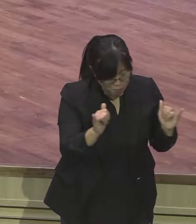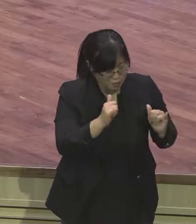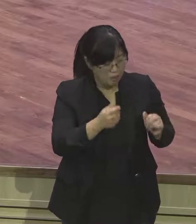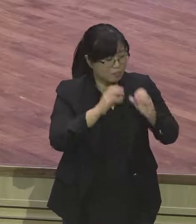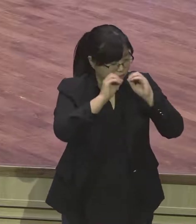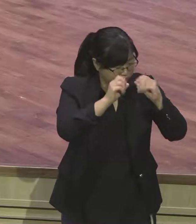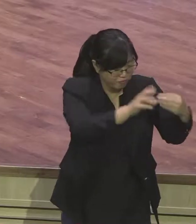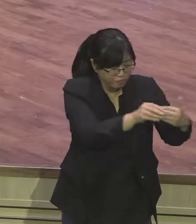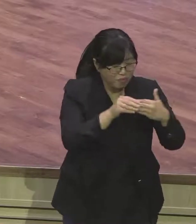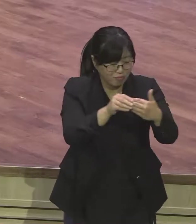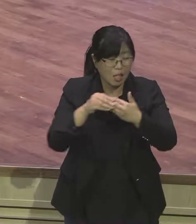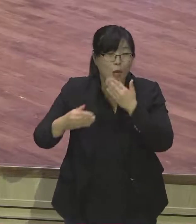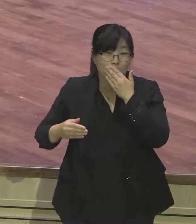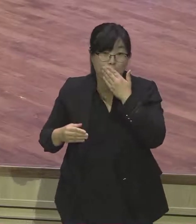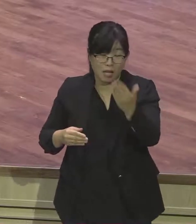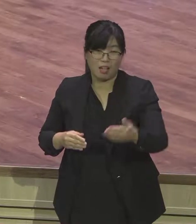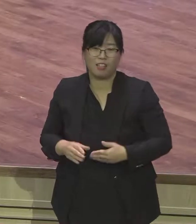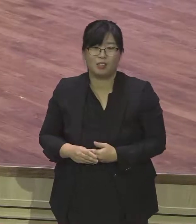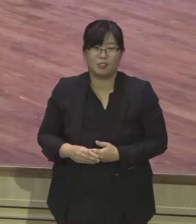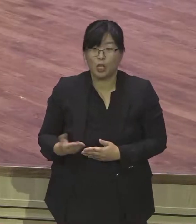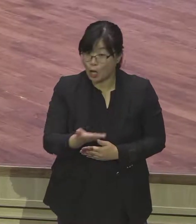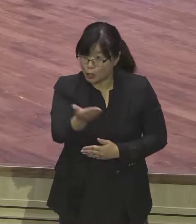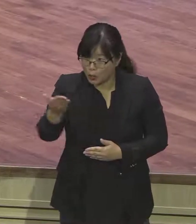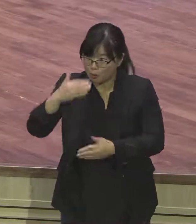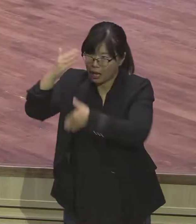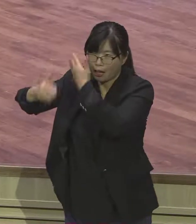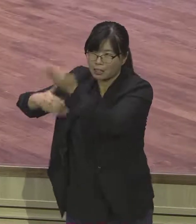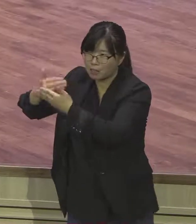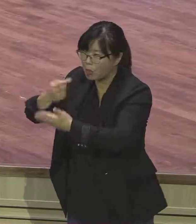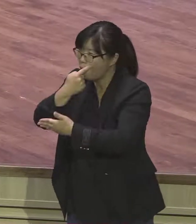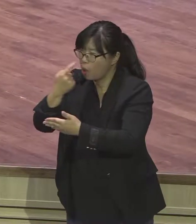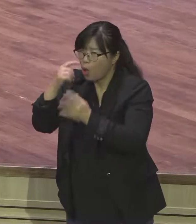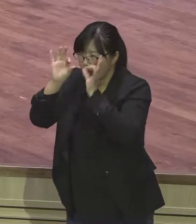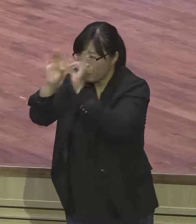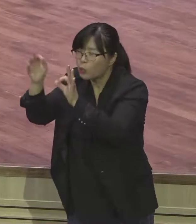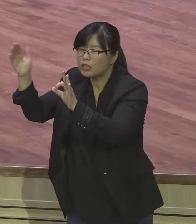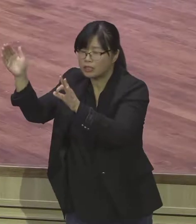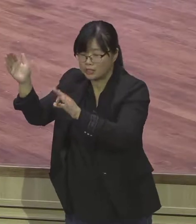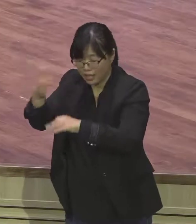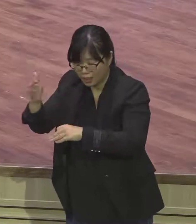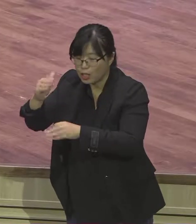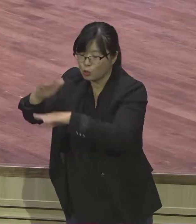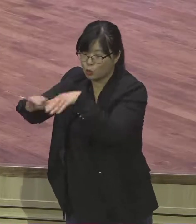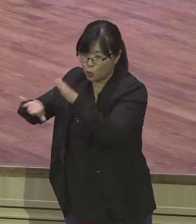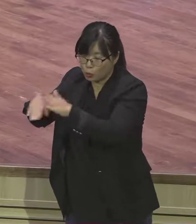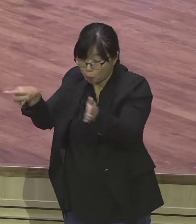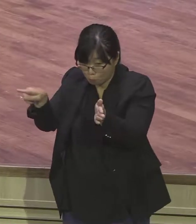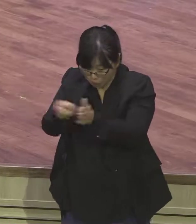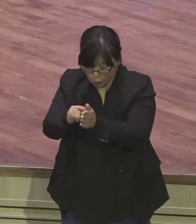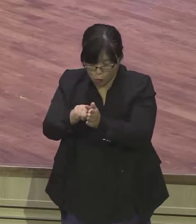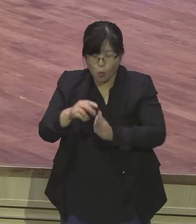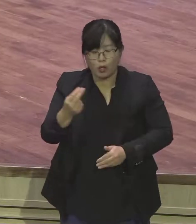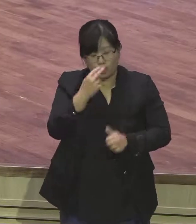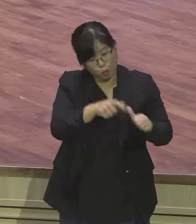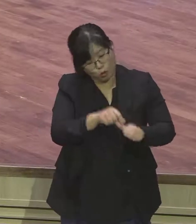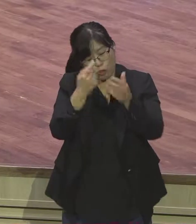그런 생명 살아나는 정거의 글을 제모로 축복합니다 자 오늘은 개인 기도를 여러분이 개인